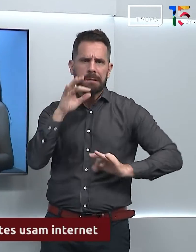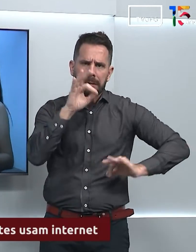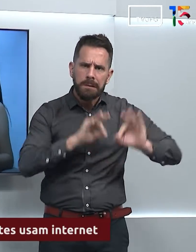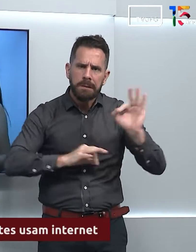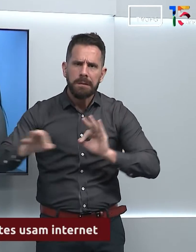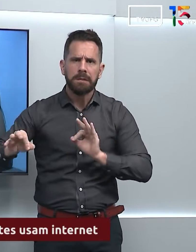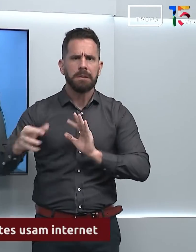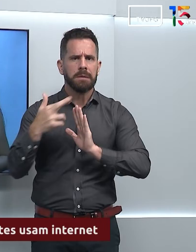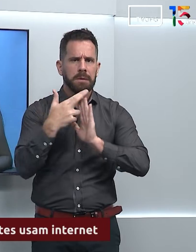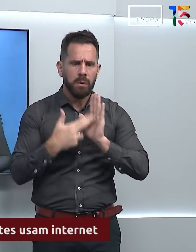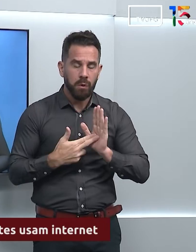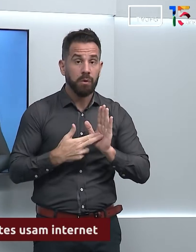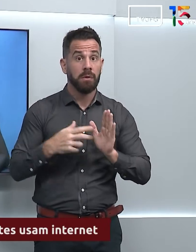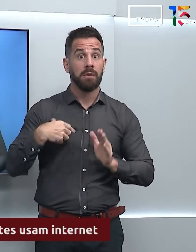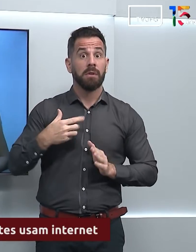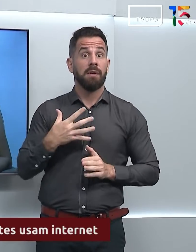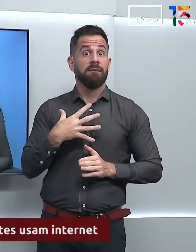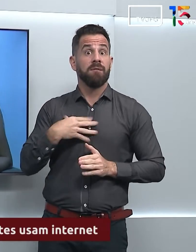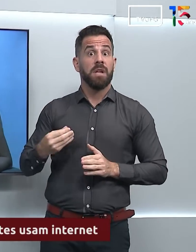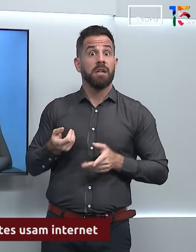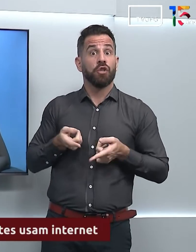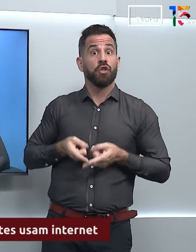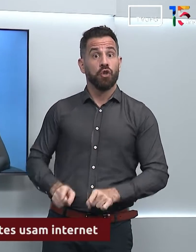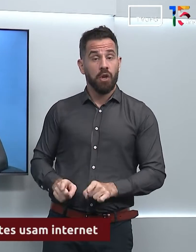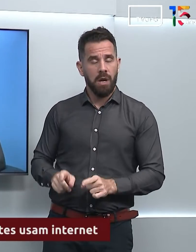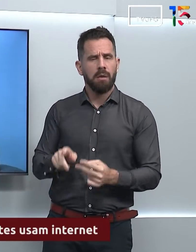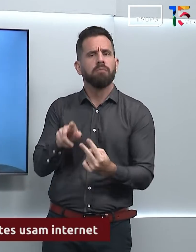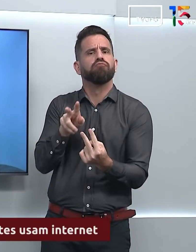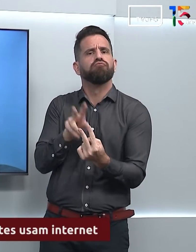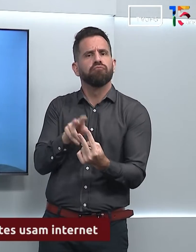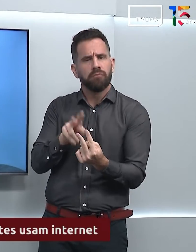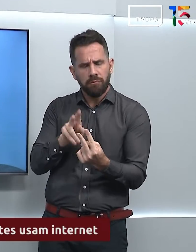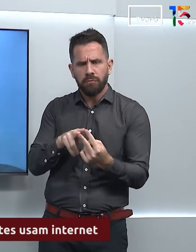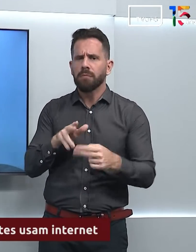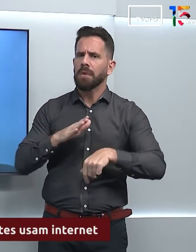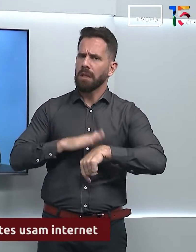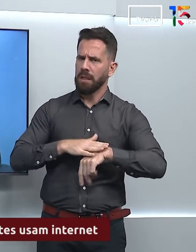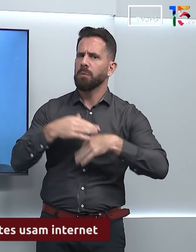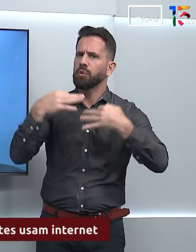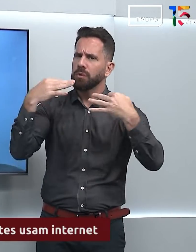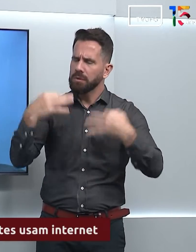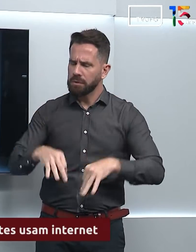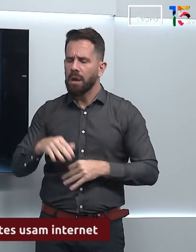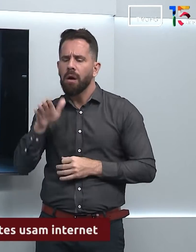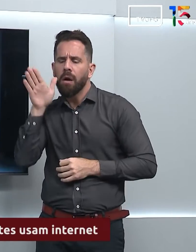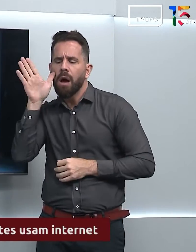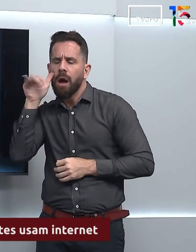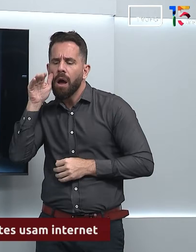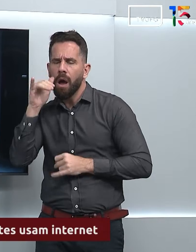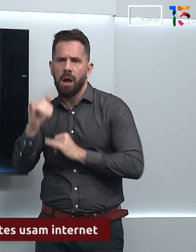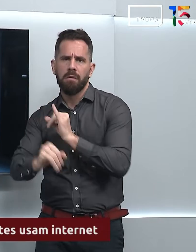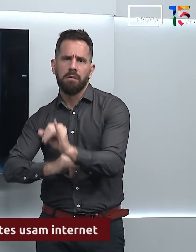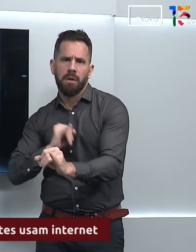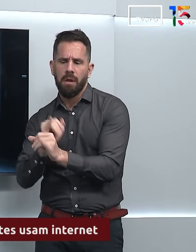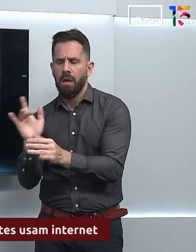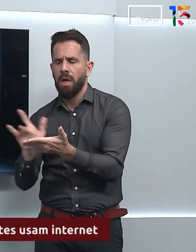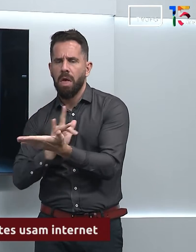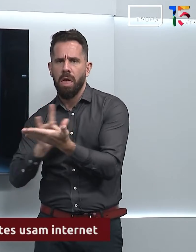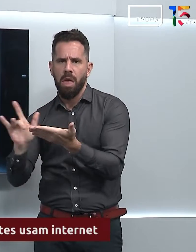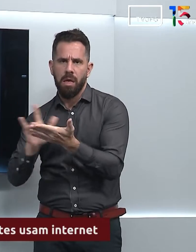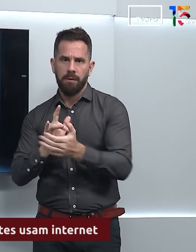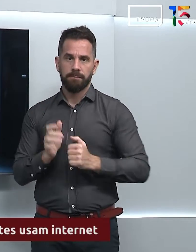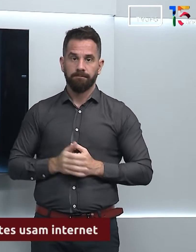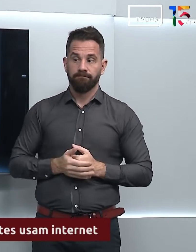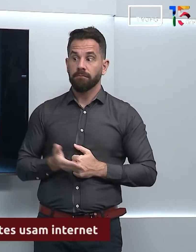das filhas gêmeas para que elas tenham o tempo certo para assistir. Teve um certo momento, como eu estava assim,